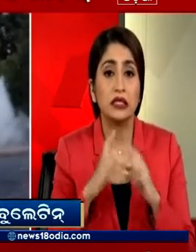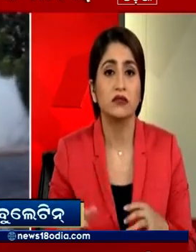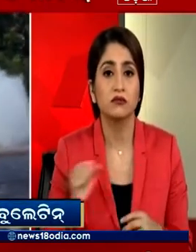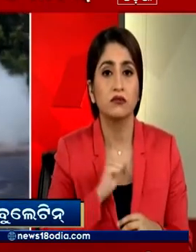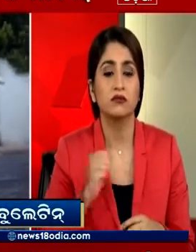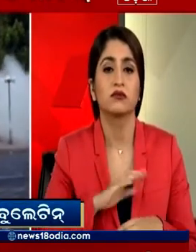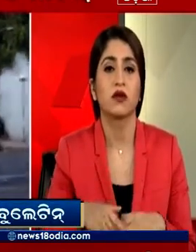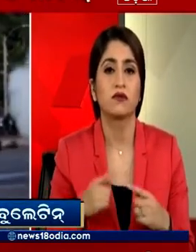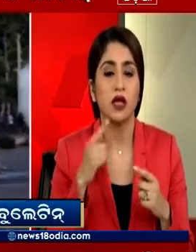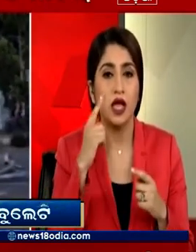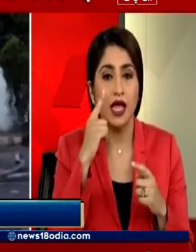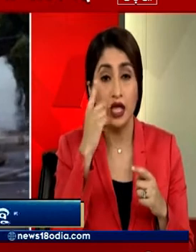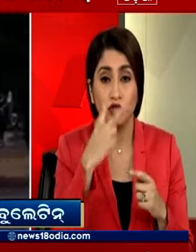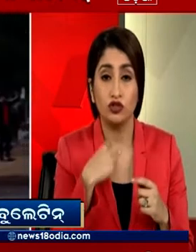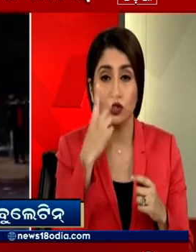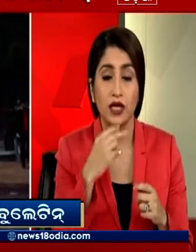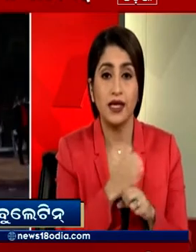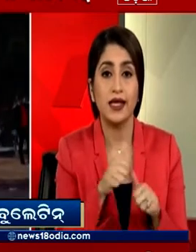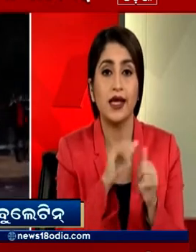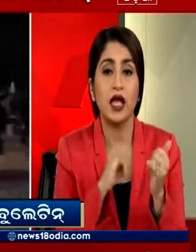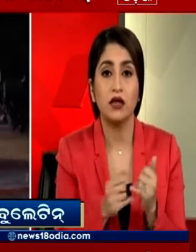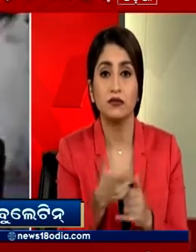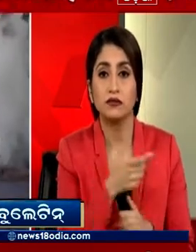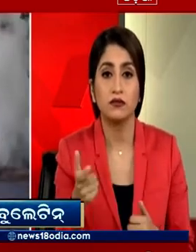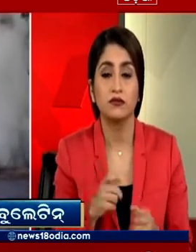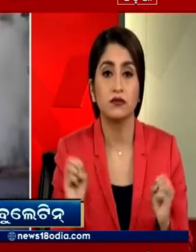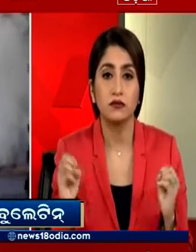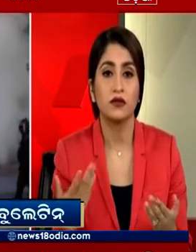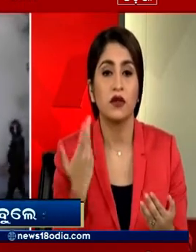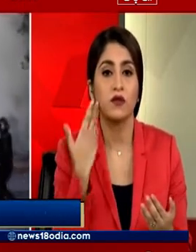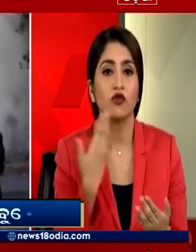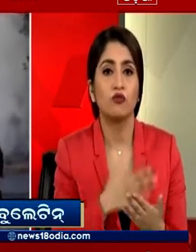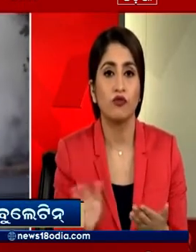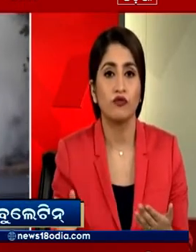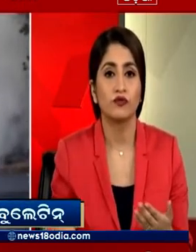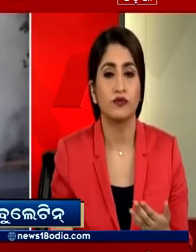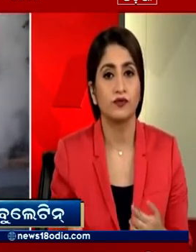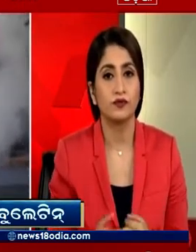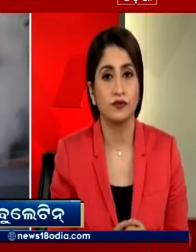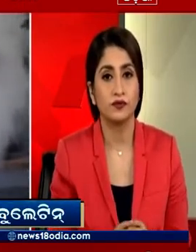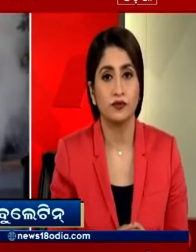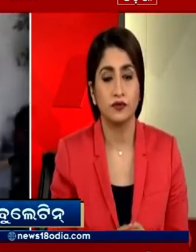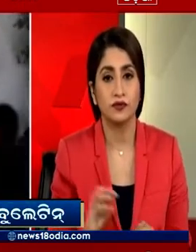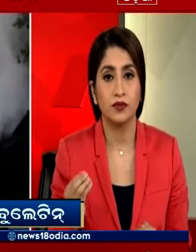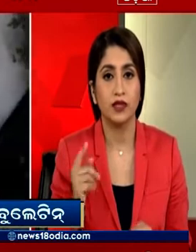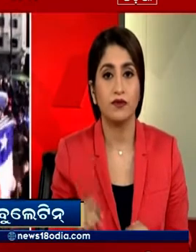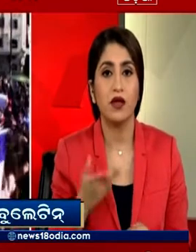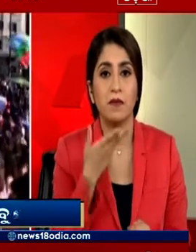सुरक्षा बल ने भी लोगों पर आसू गैस के गोले दागे और उनको वहां से हटाने की कोशुश की लोगों पर पानी की